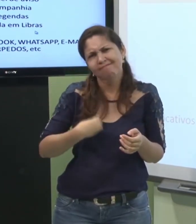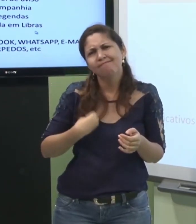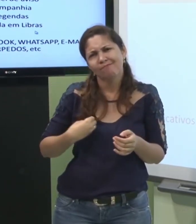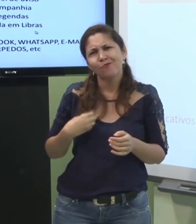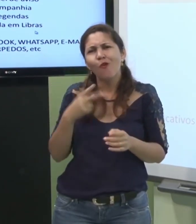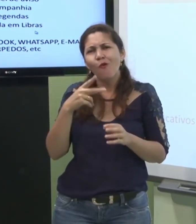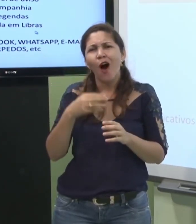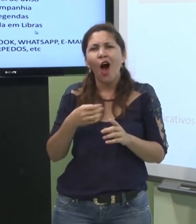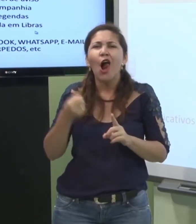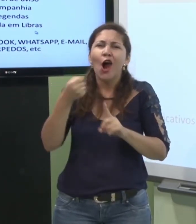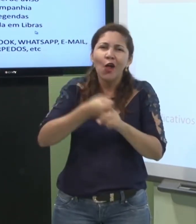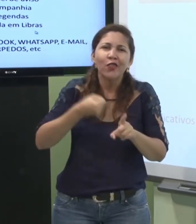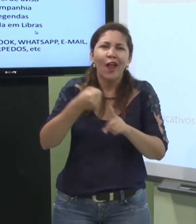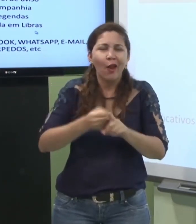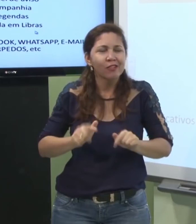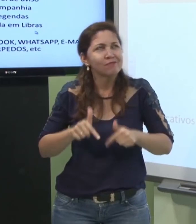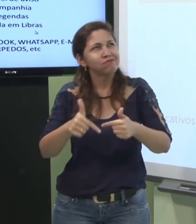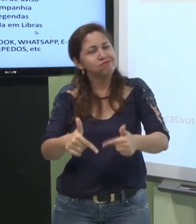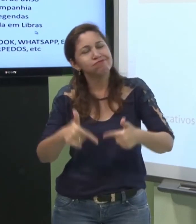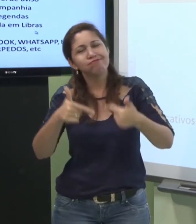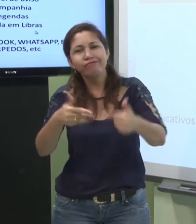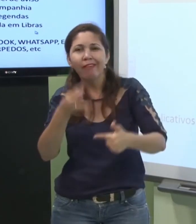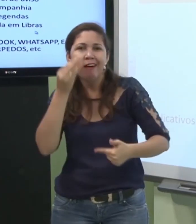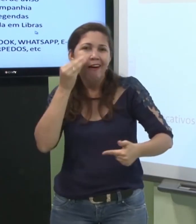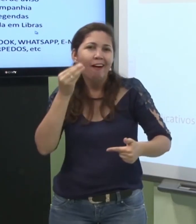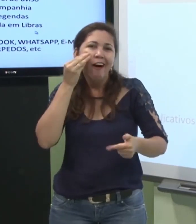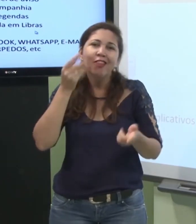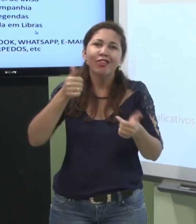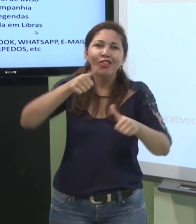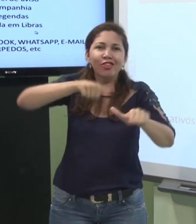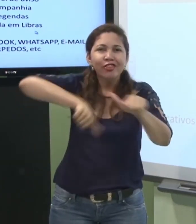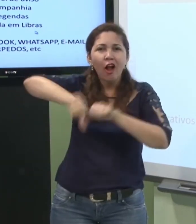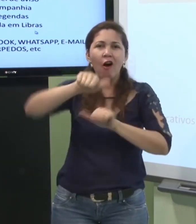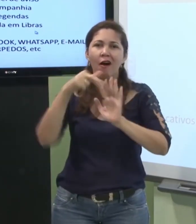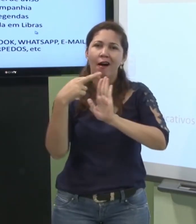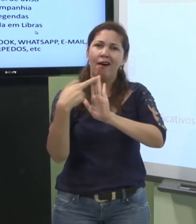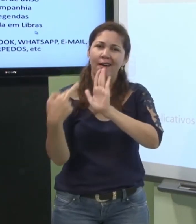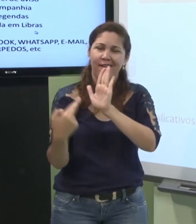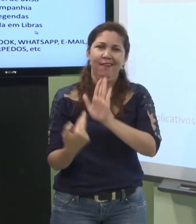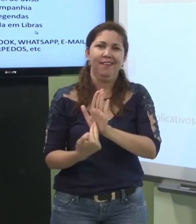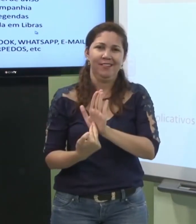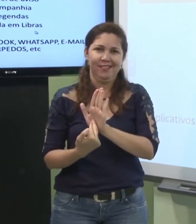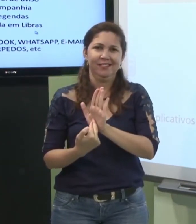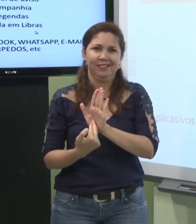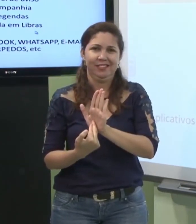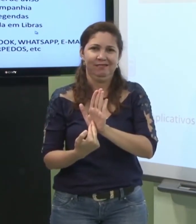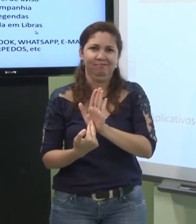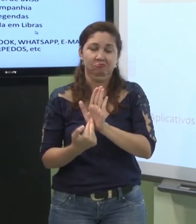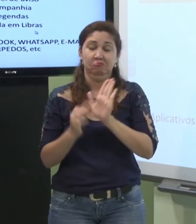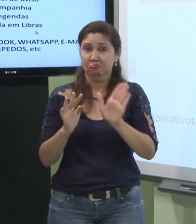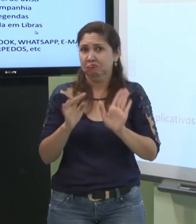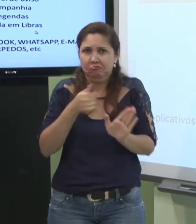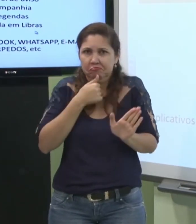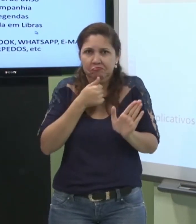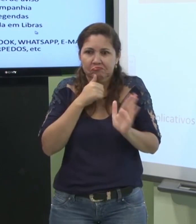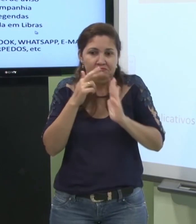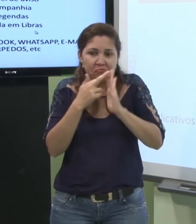norma para que nós possamos compreender. Por exemplo, nos